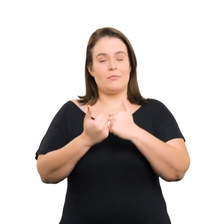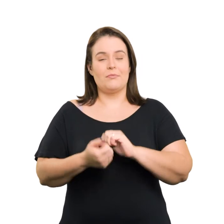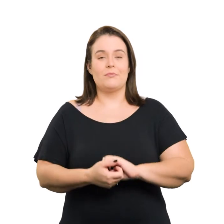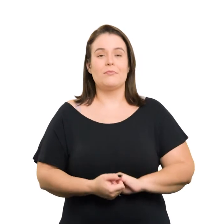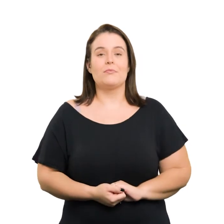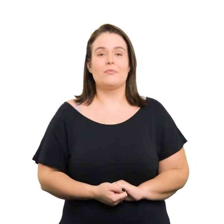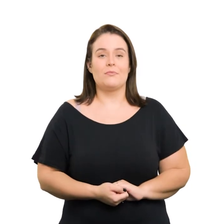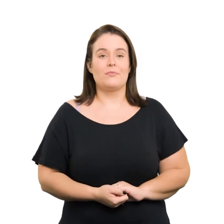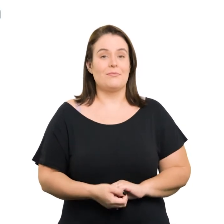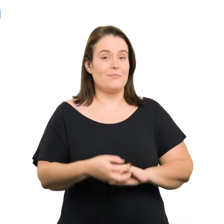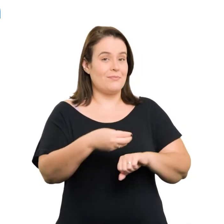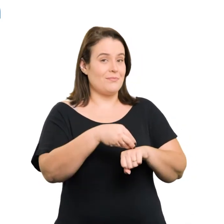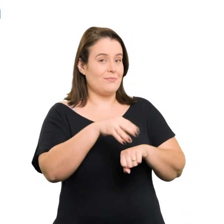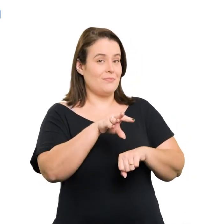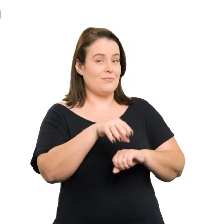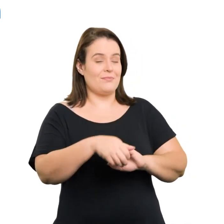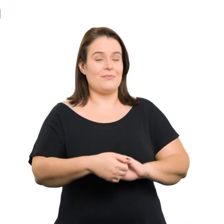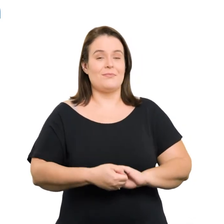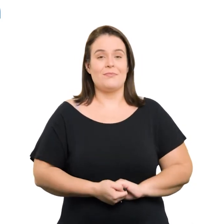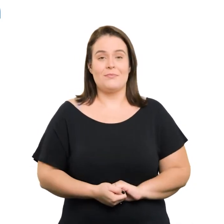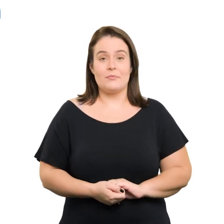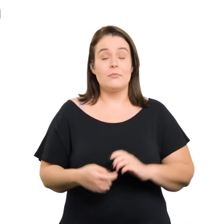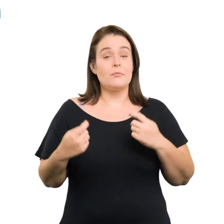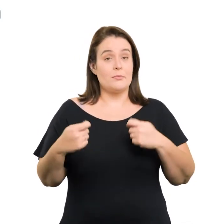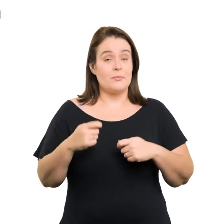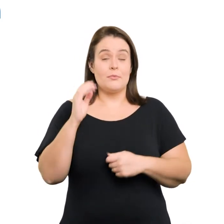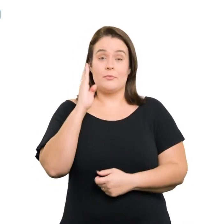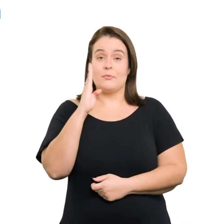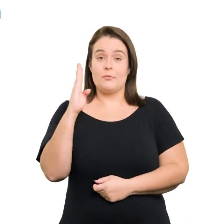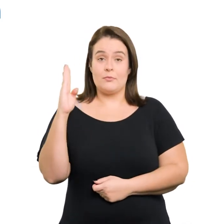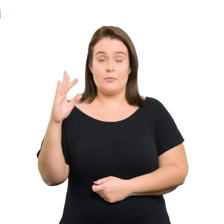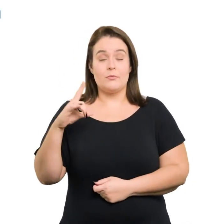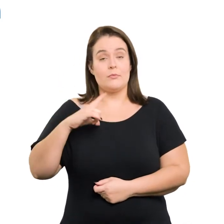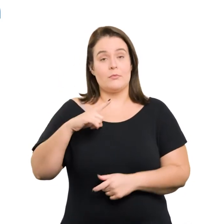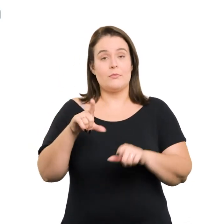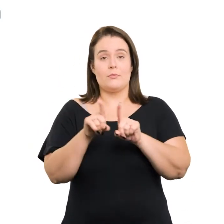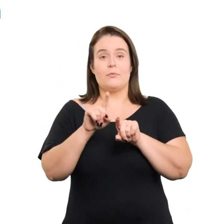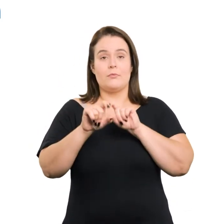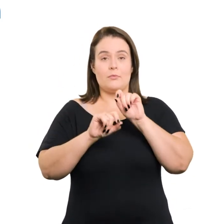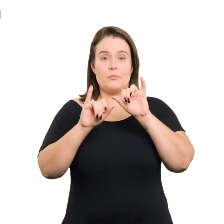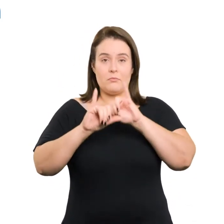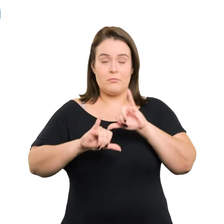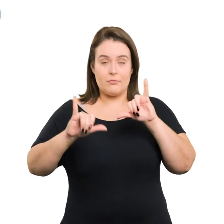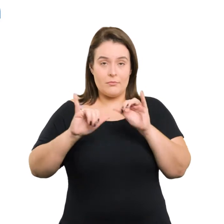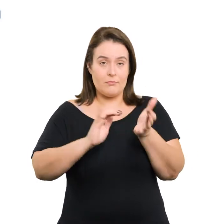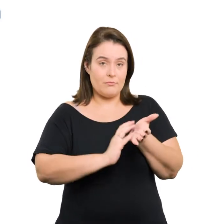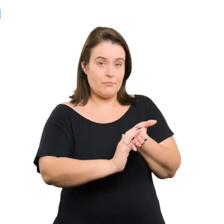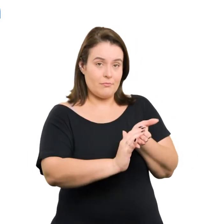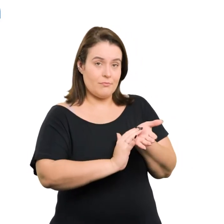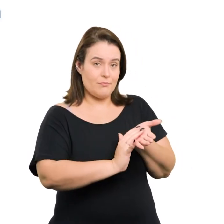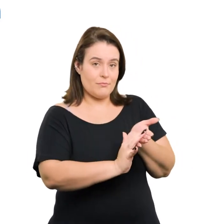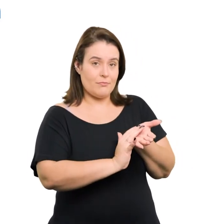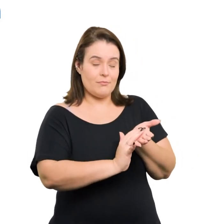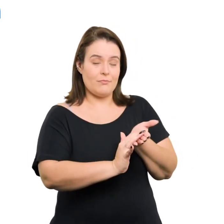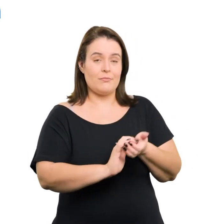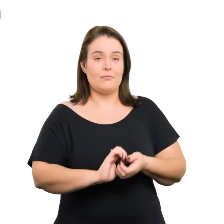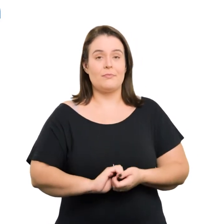Dica Recomenda-se que as bibliotecas possuam também publicações em braile